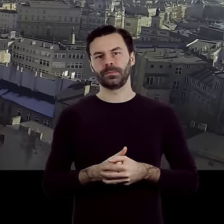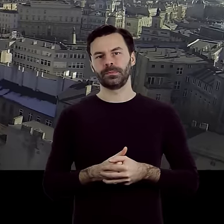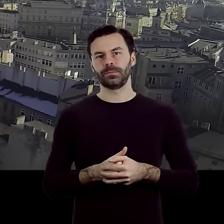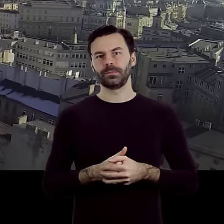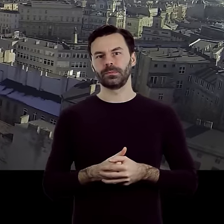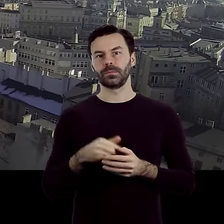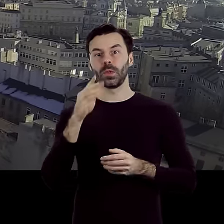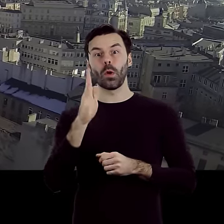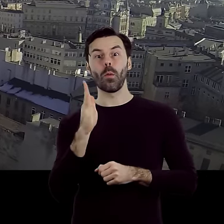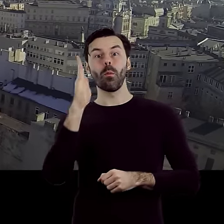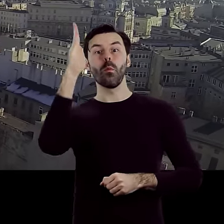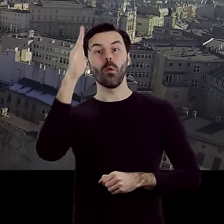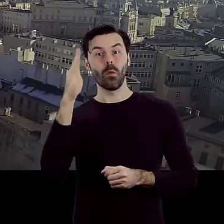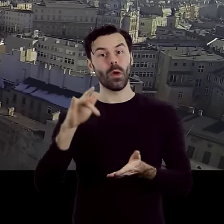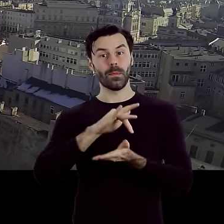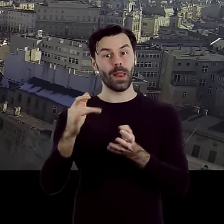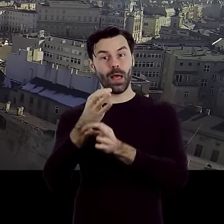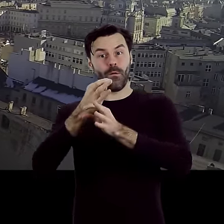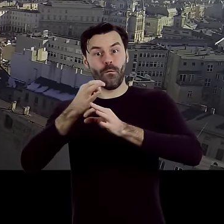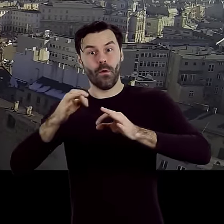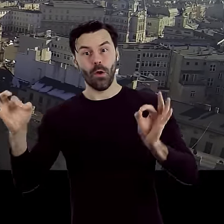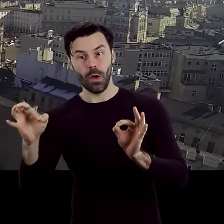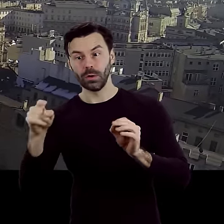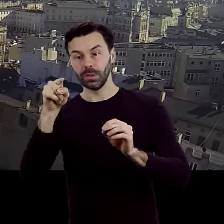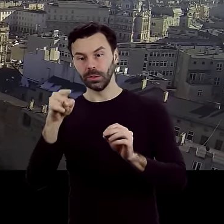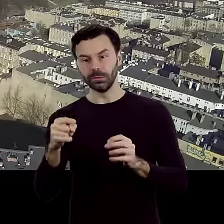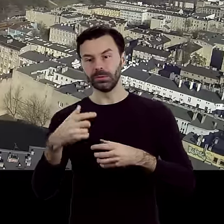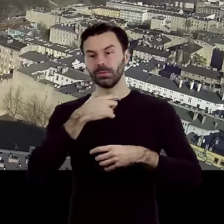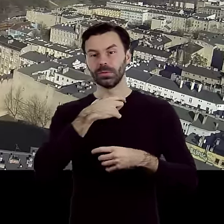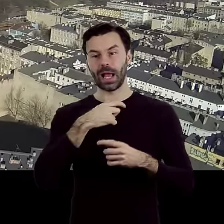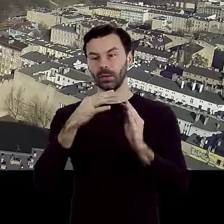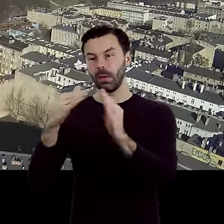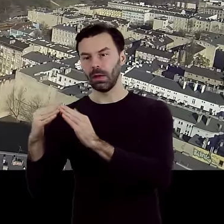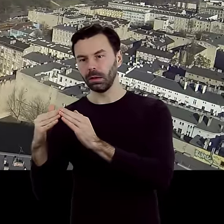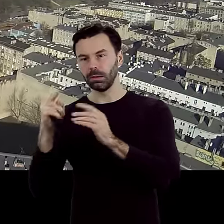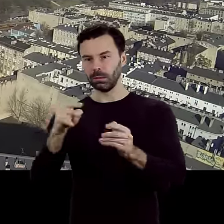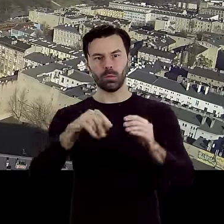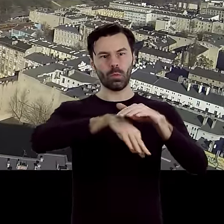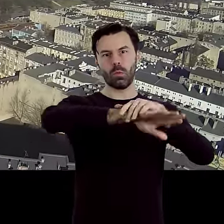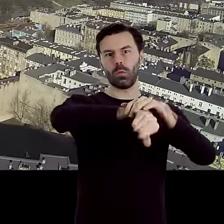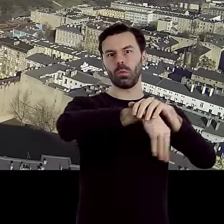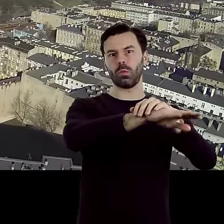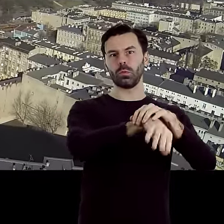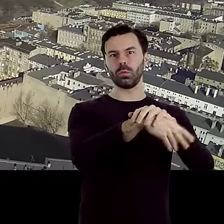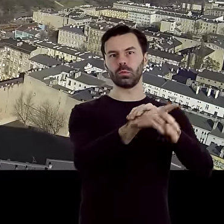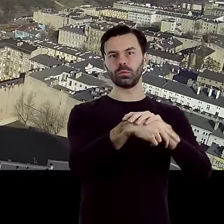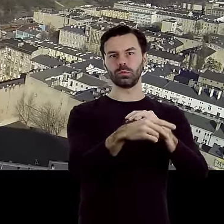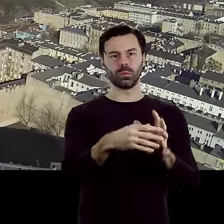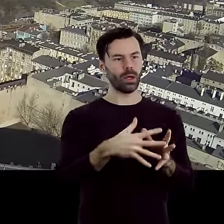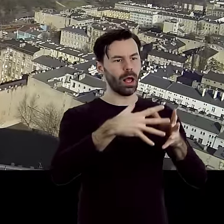Na północ od Placu Wolności ścisła zabudowa jednak gwałtownie się urywa, ustępując dużej oazie